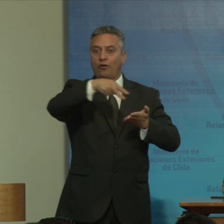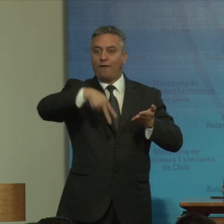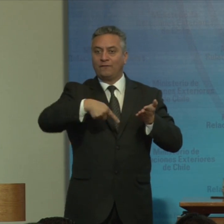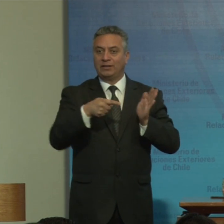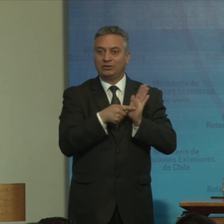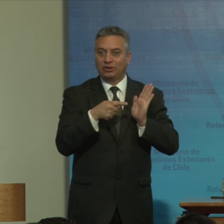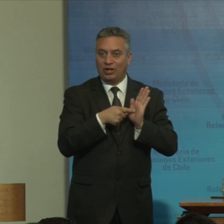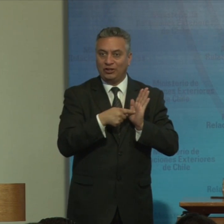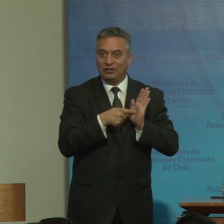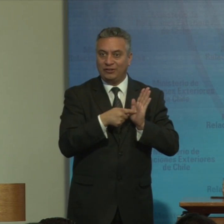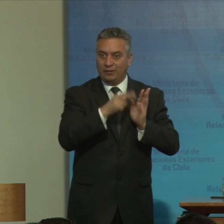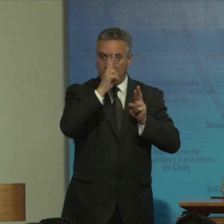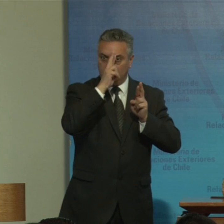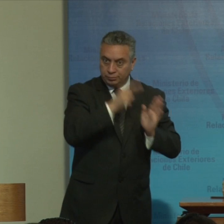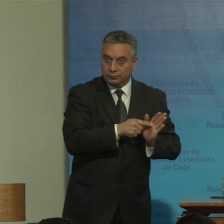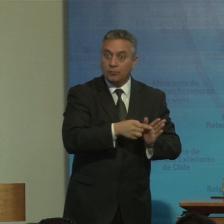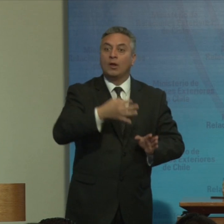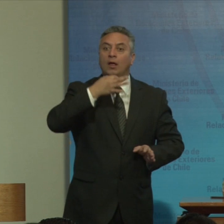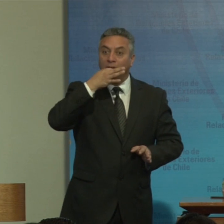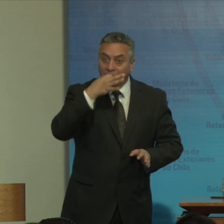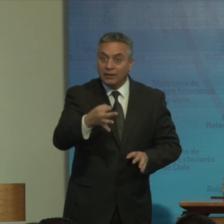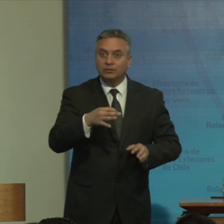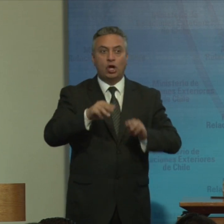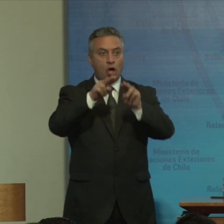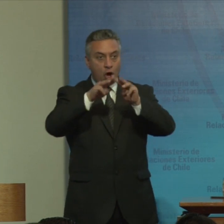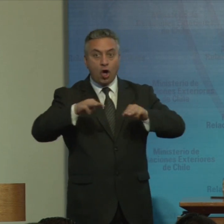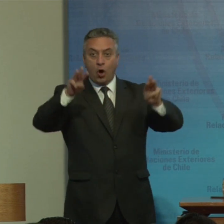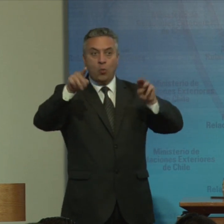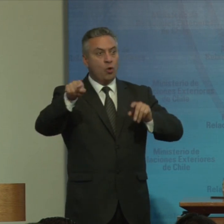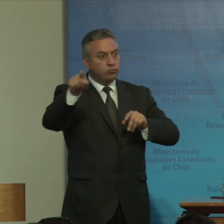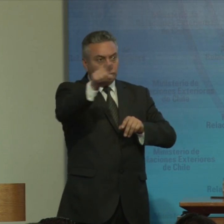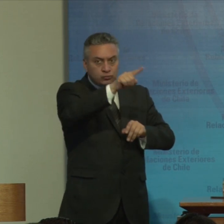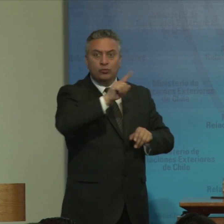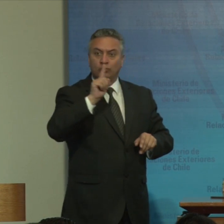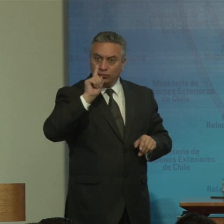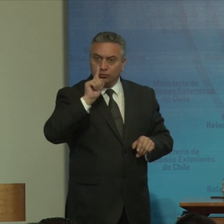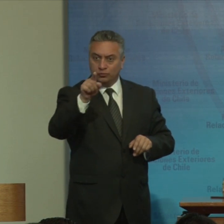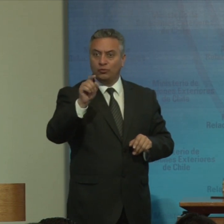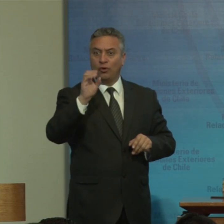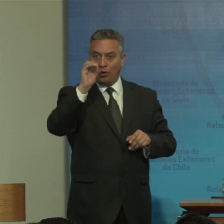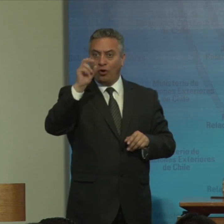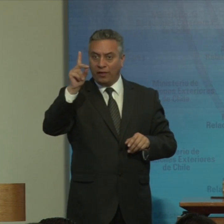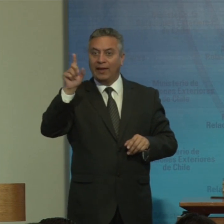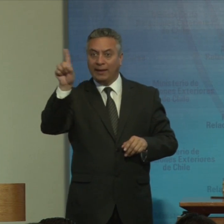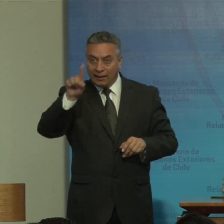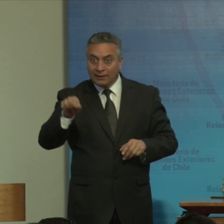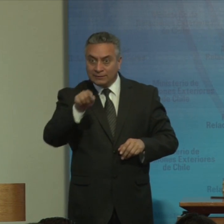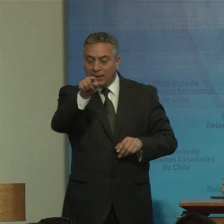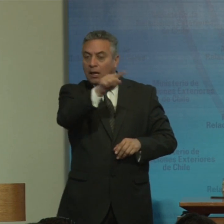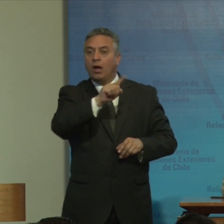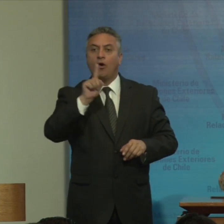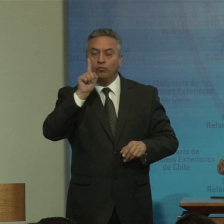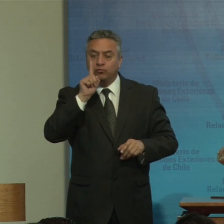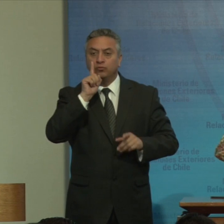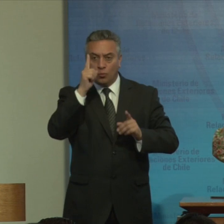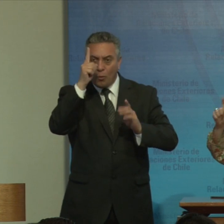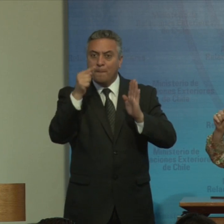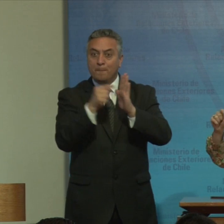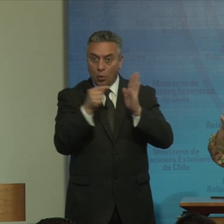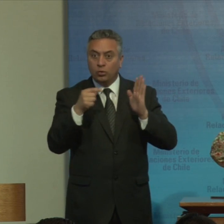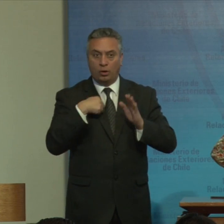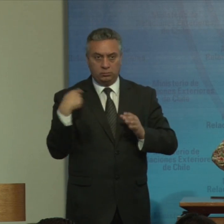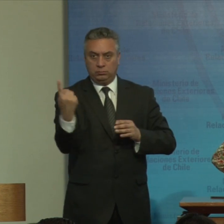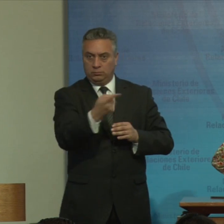quiero darnos a la ONU y todos los que usan los ODS un punto importante para tomar en cuenta porque cuando